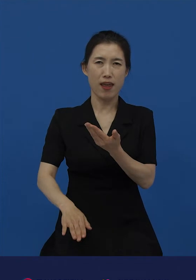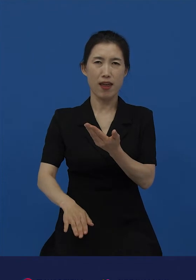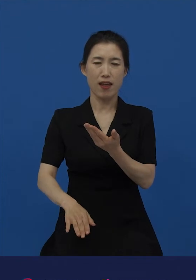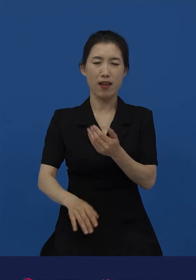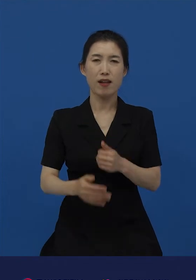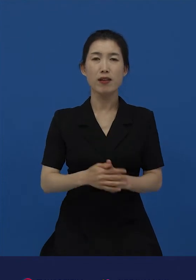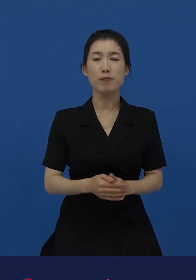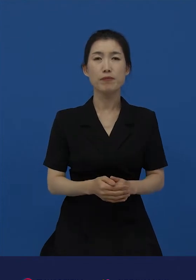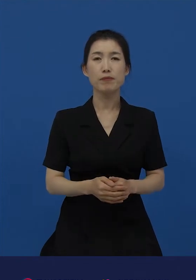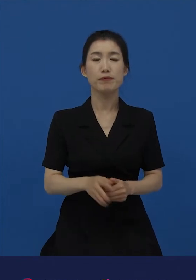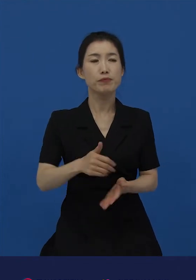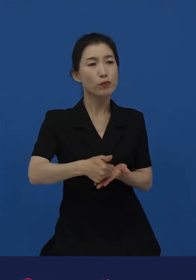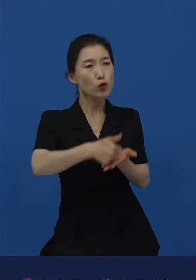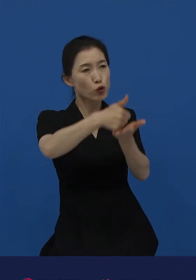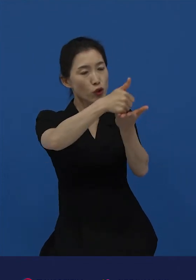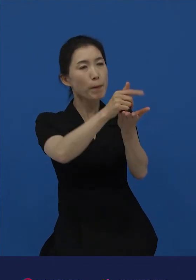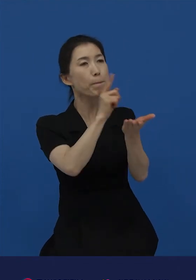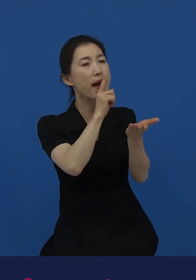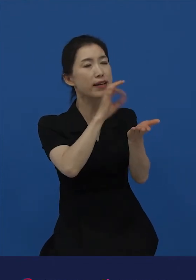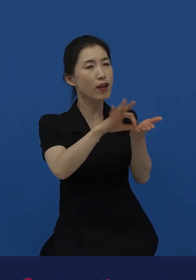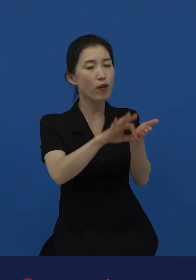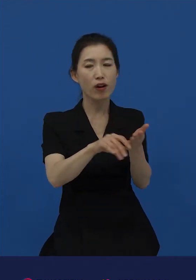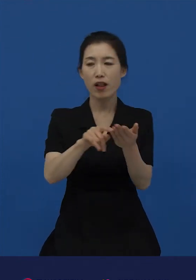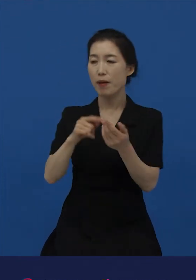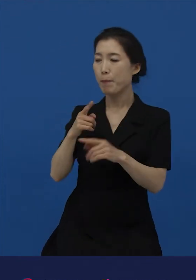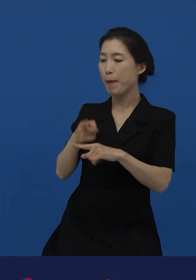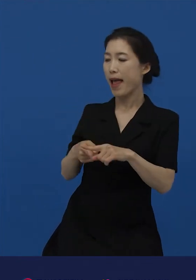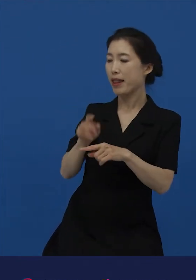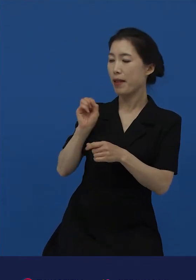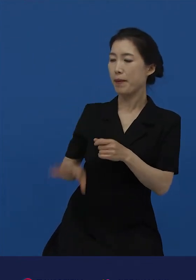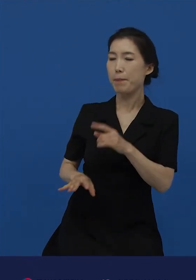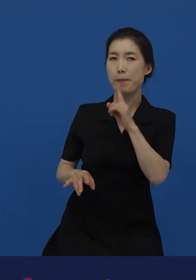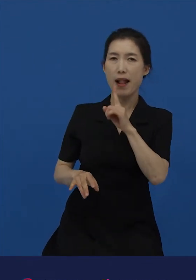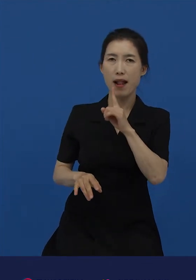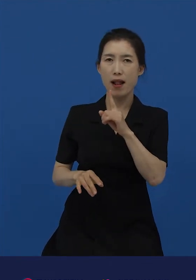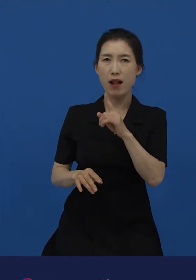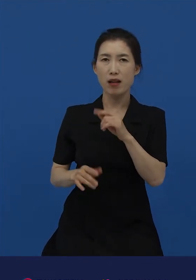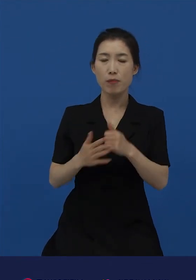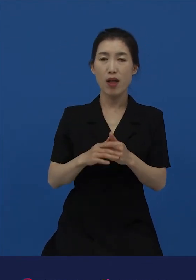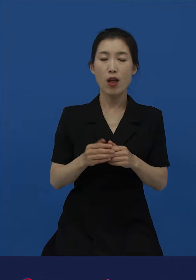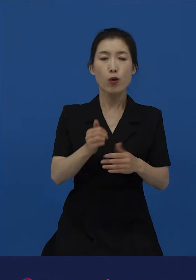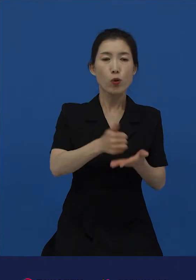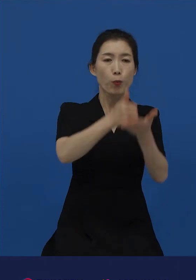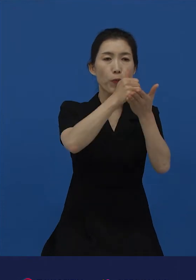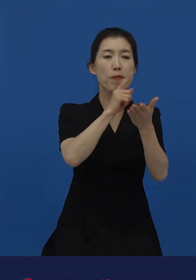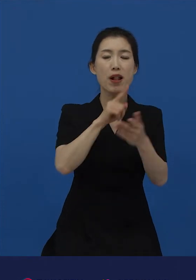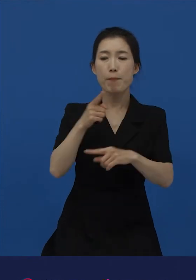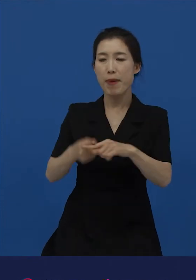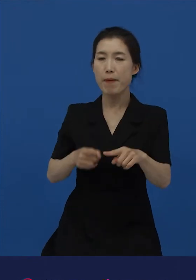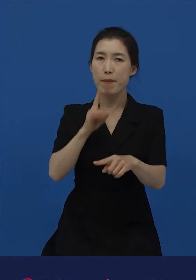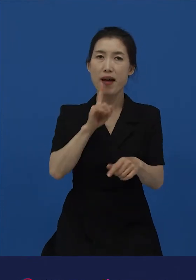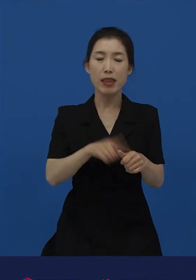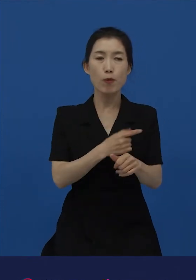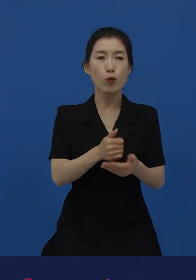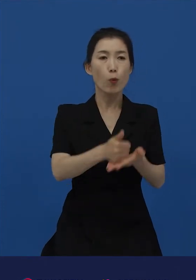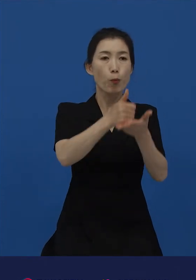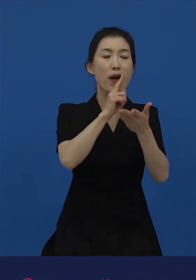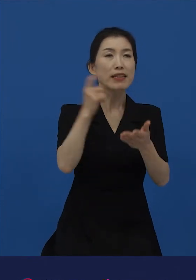존댓말을 하고 반말을 듣는 사람보다 높고 나은 존재라고 착각하게 됩니다. 또